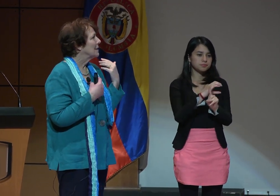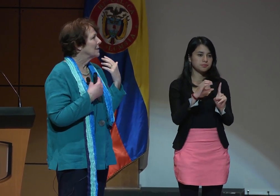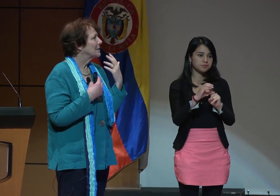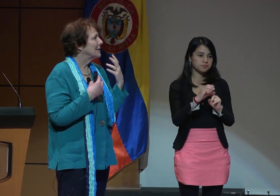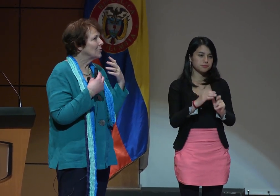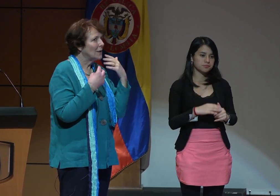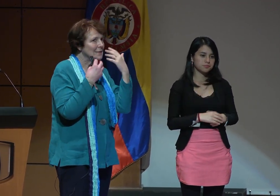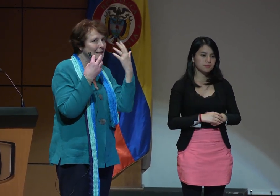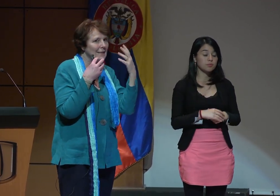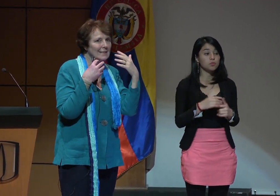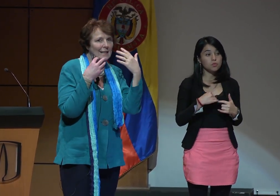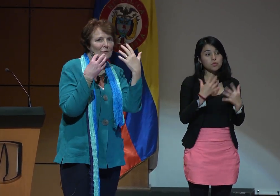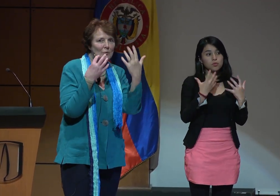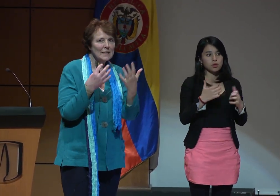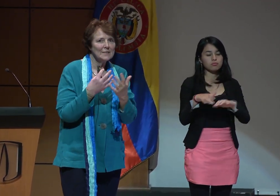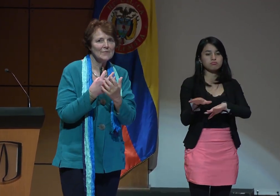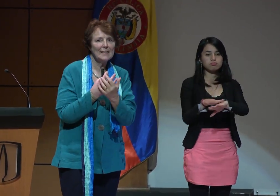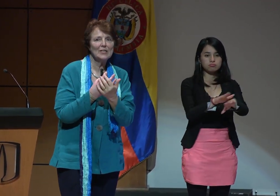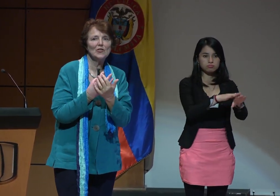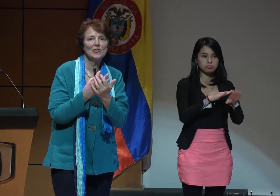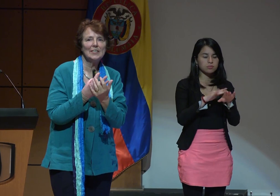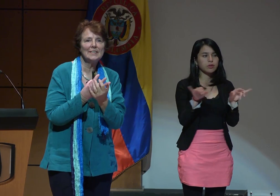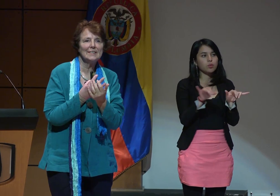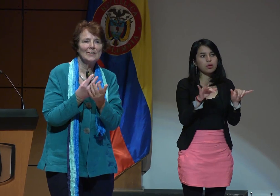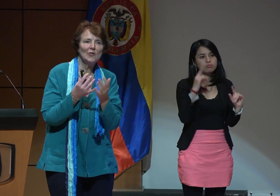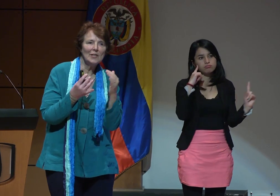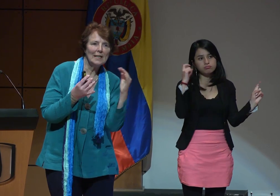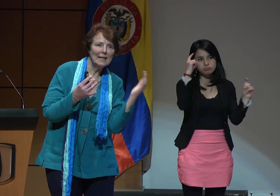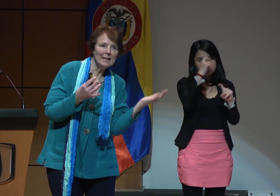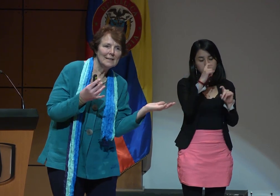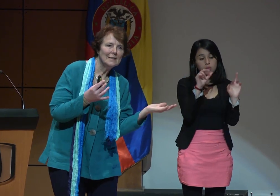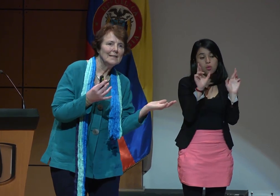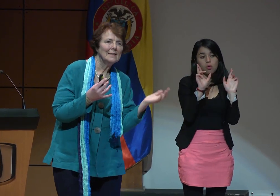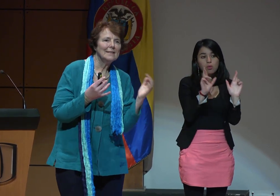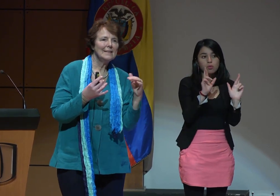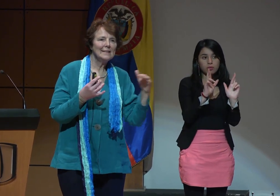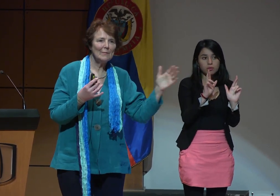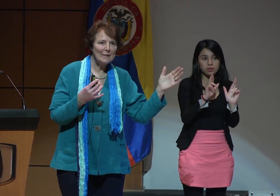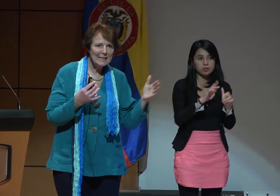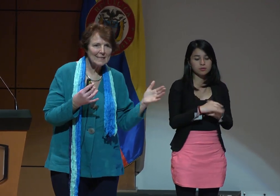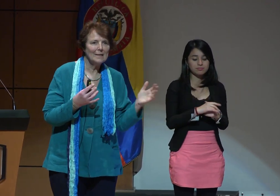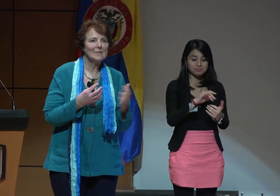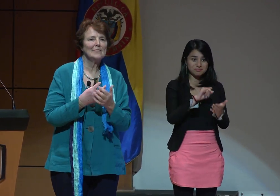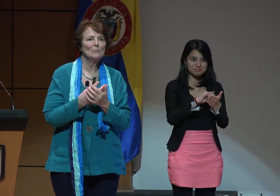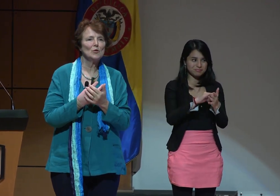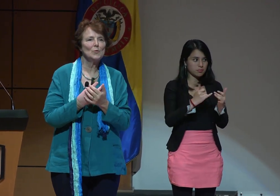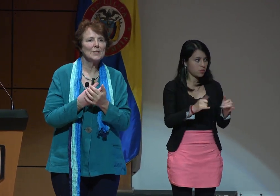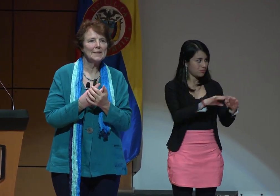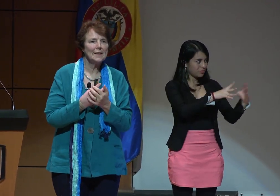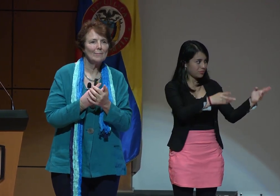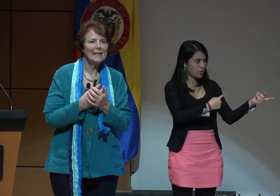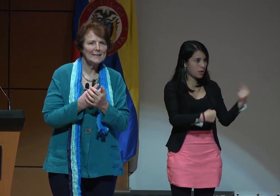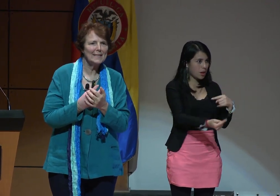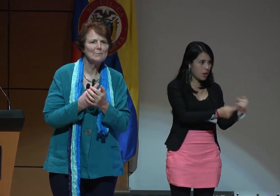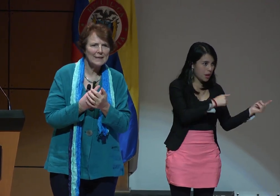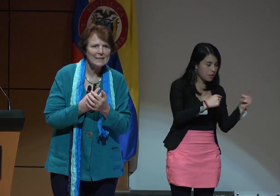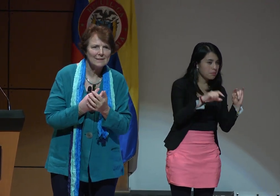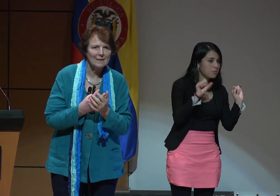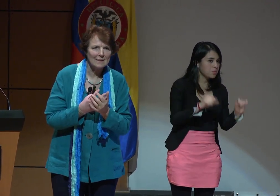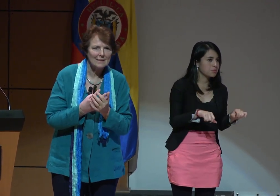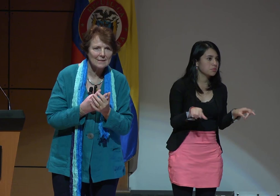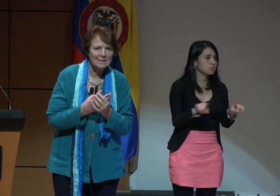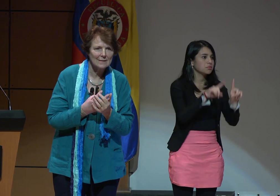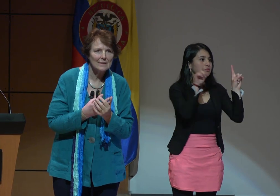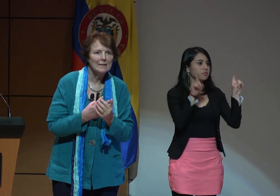Quiero hacerles algunas reflexiones y ojalá en la mesa vamos poder hablar de las